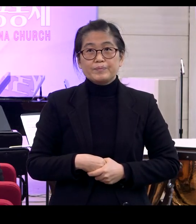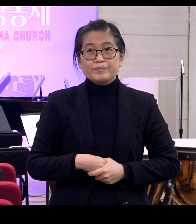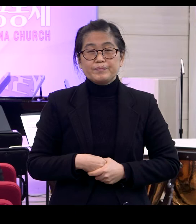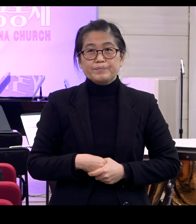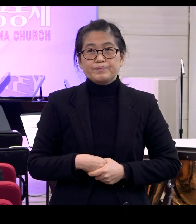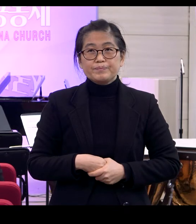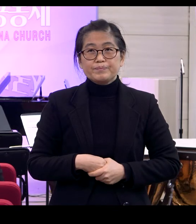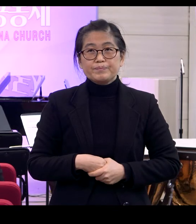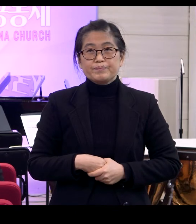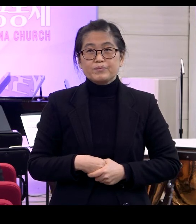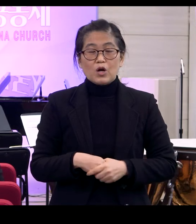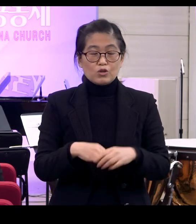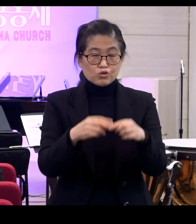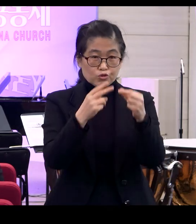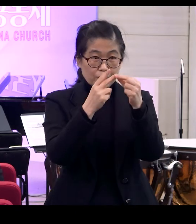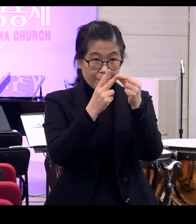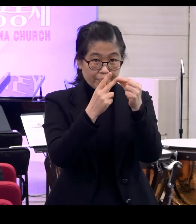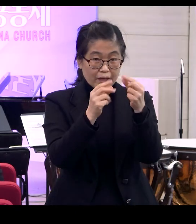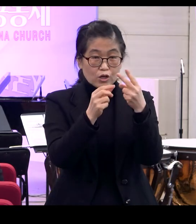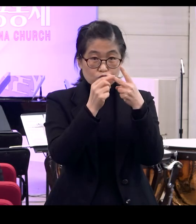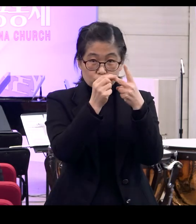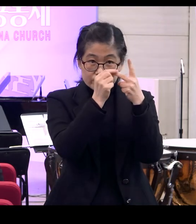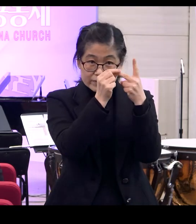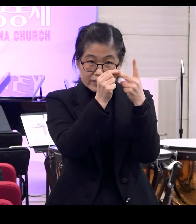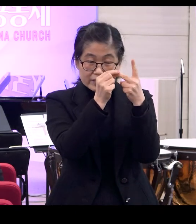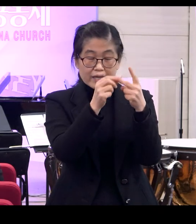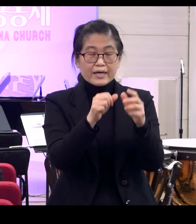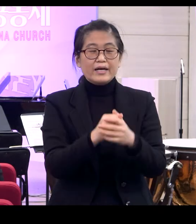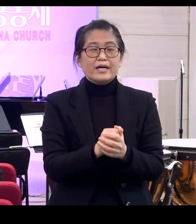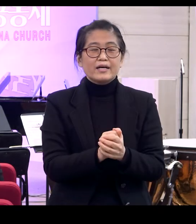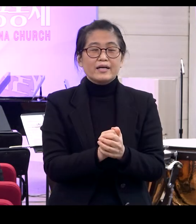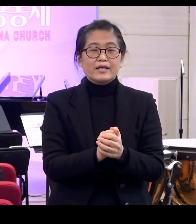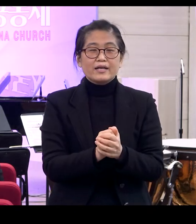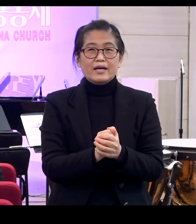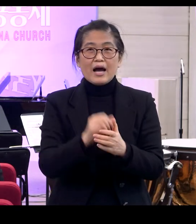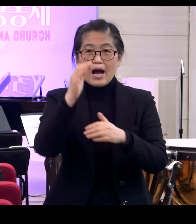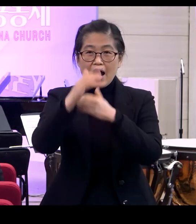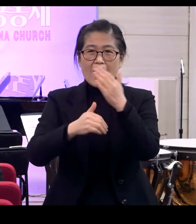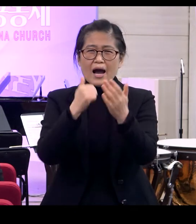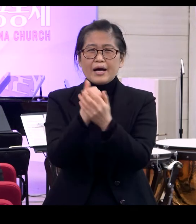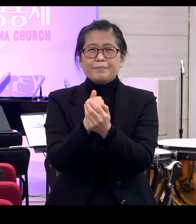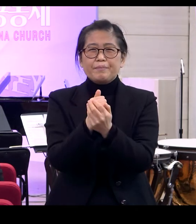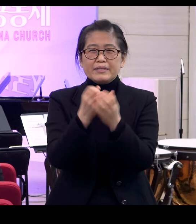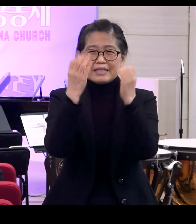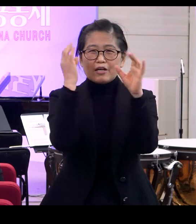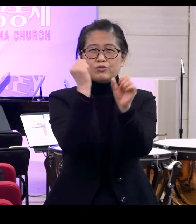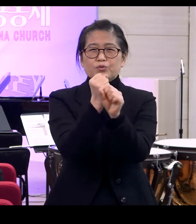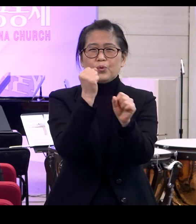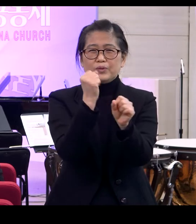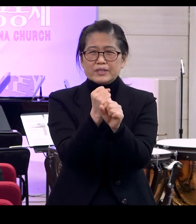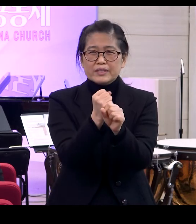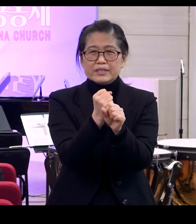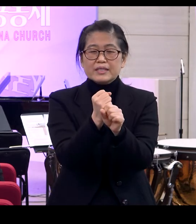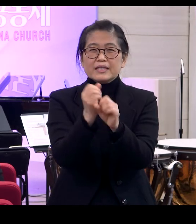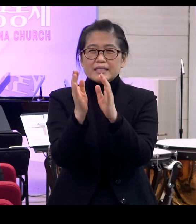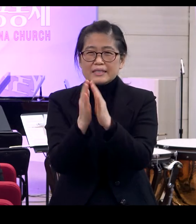이야기예요 두 번째 또 하나 여기서 내릴 수 있는 결론이 뭐냐 하나님의 창조는 바로 사람을